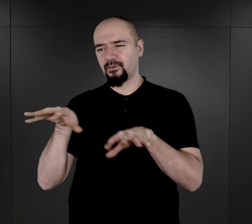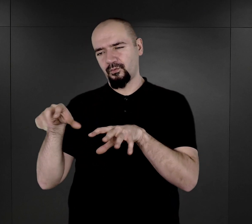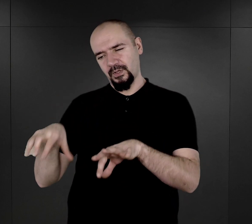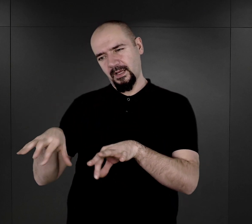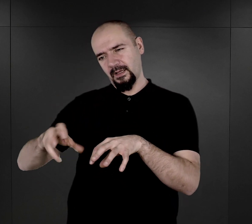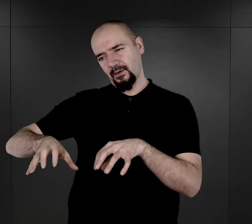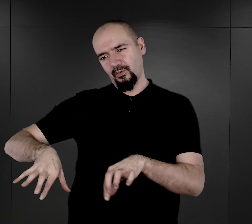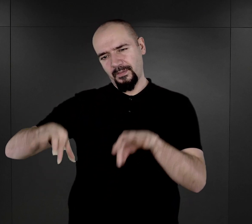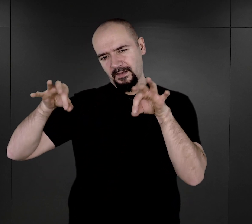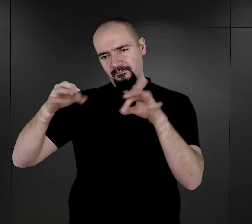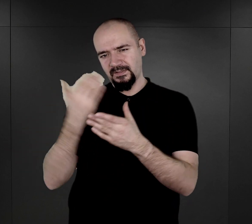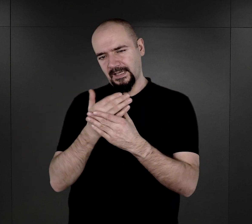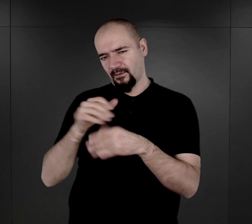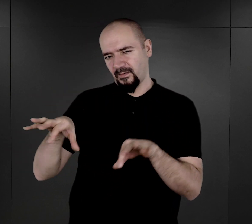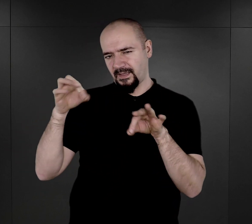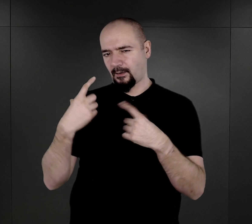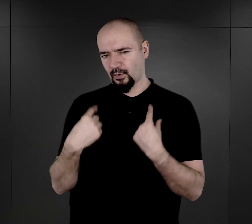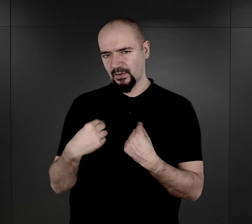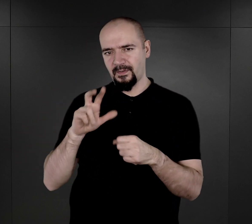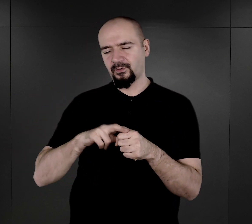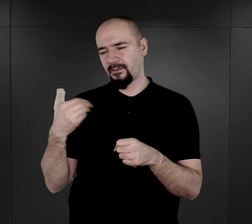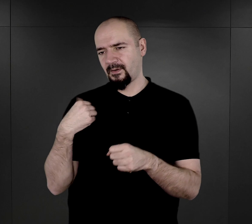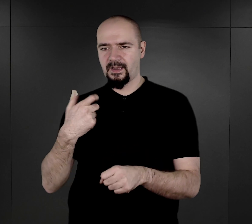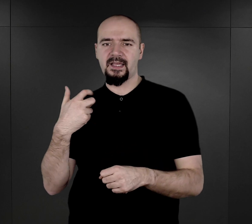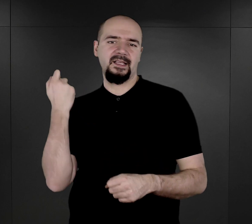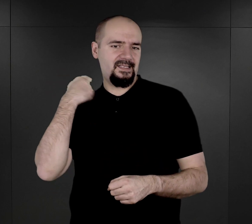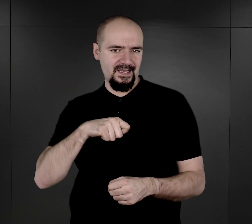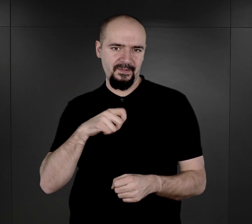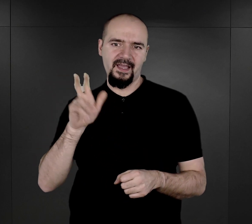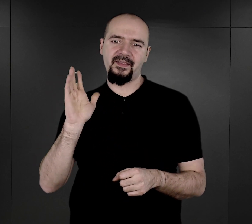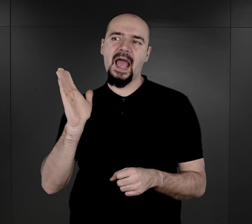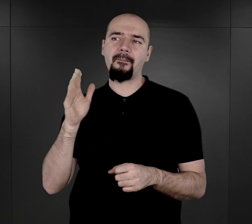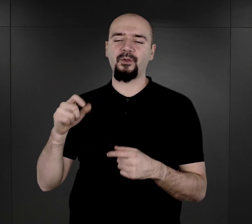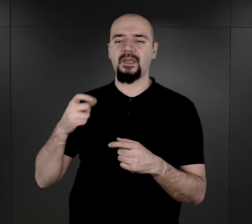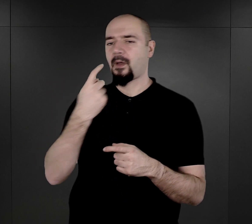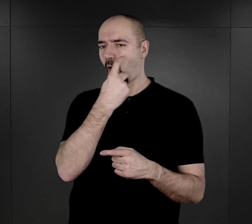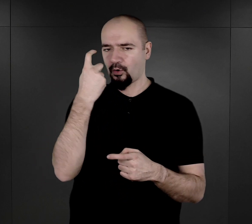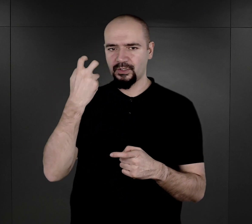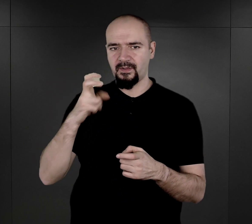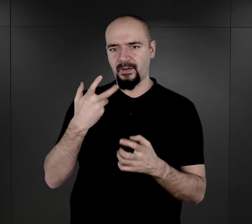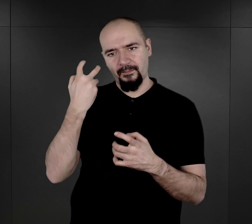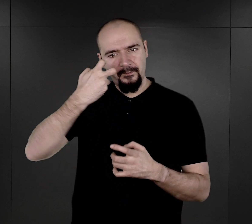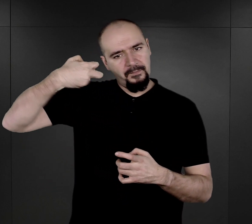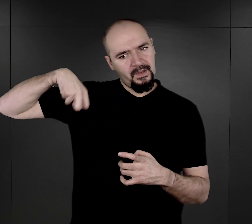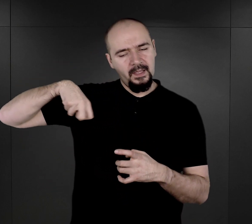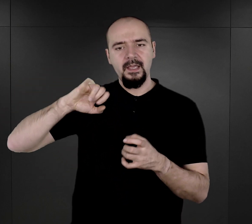wybierał osoby, które były zabijane, a później te gałki oczne były przygotowywane jako